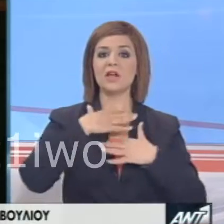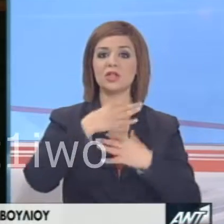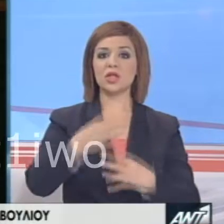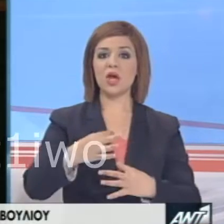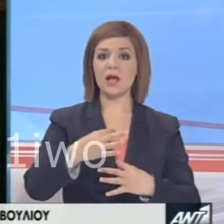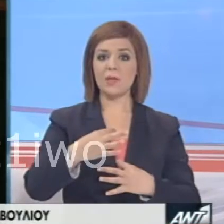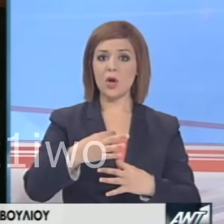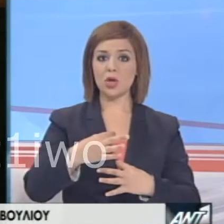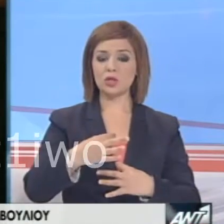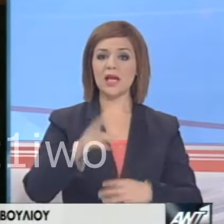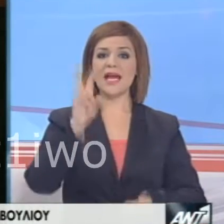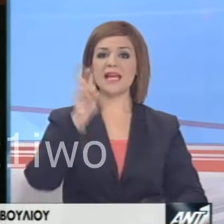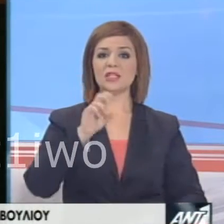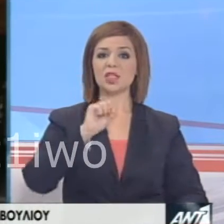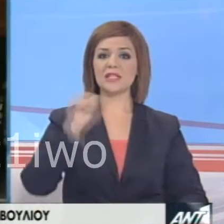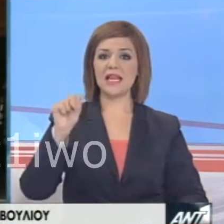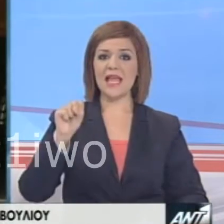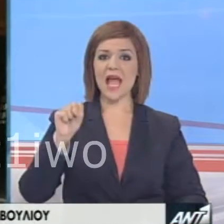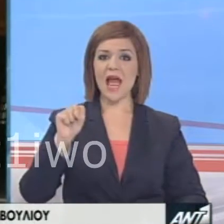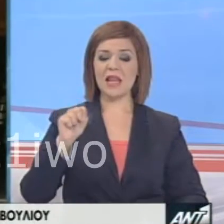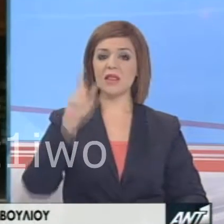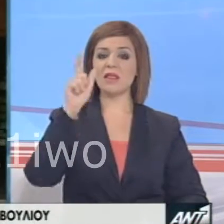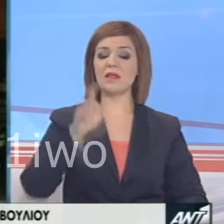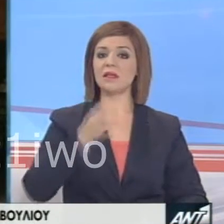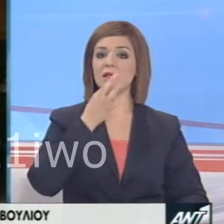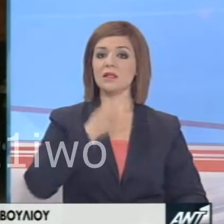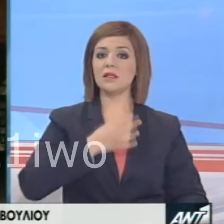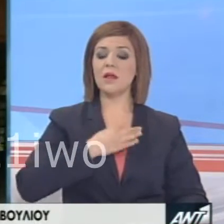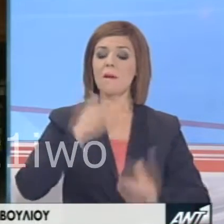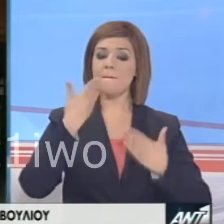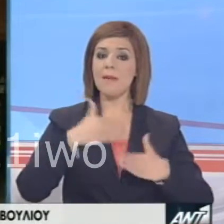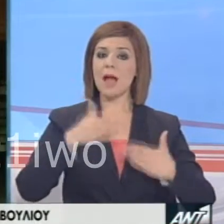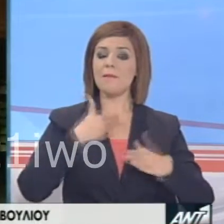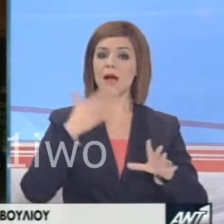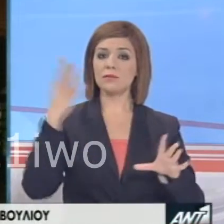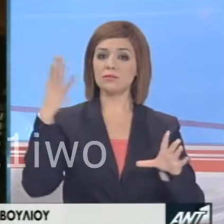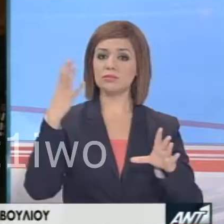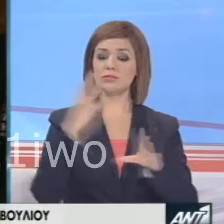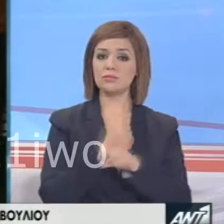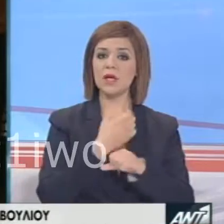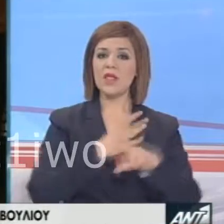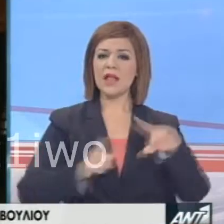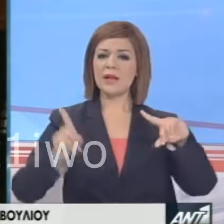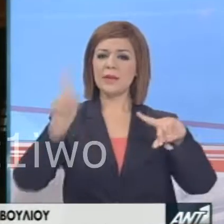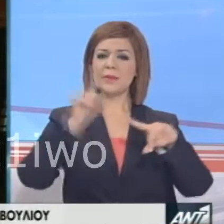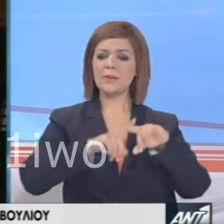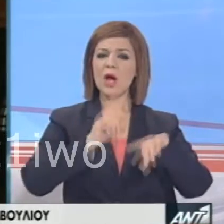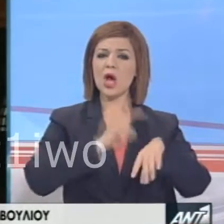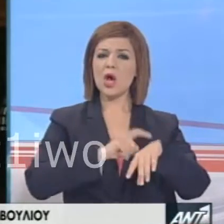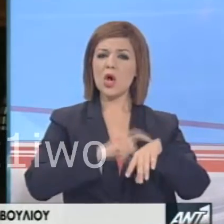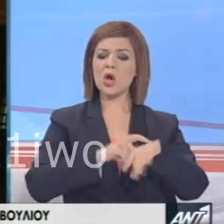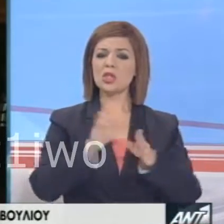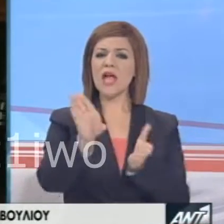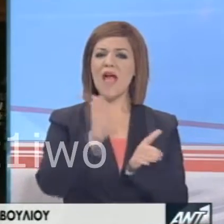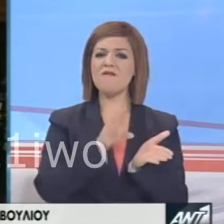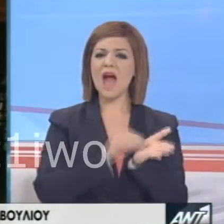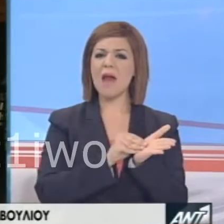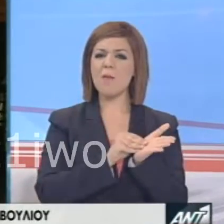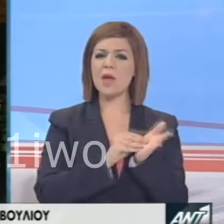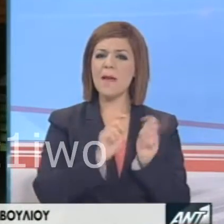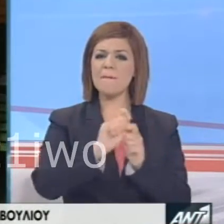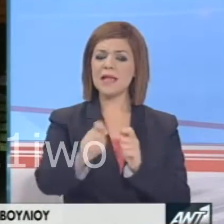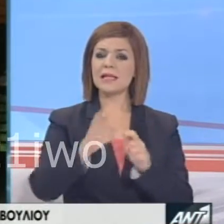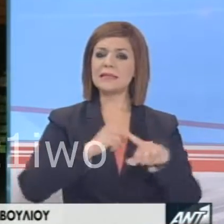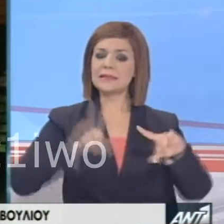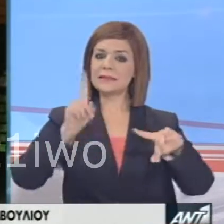μες ο πολιτεκτής του Στυλιανίδης είναι ότι έχει ήδη επιτευχθεί επέκταση του χρόνου προσαρμογής δηλαδή του χρόνου εφαρμογής